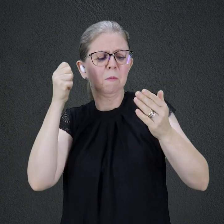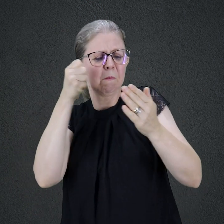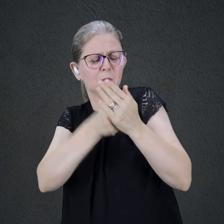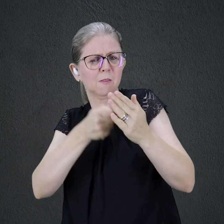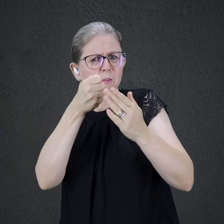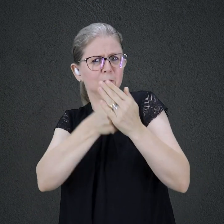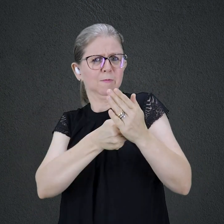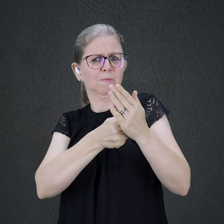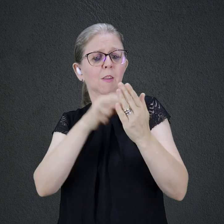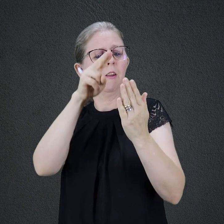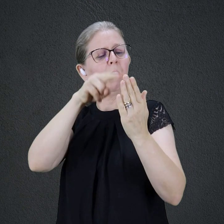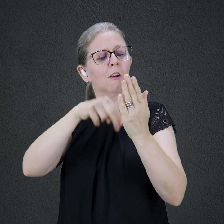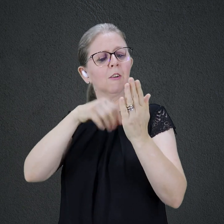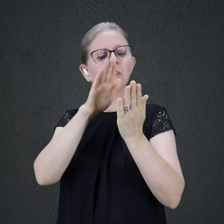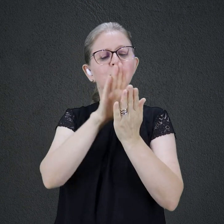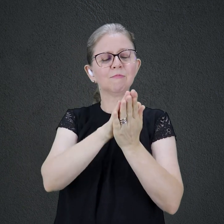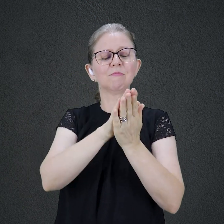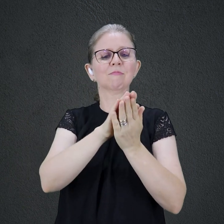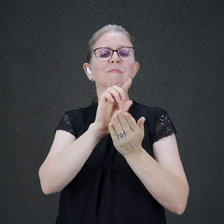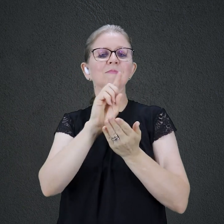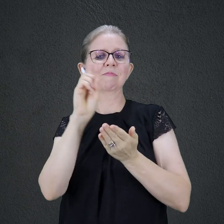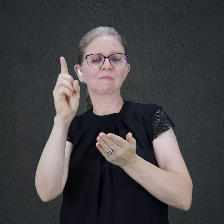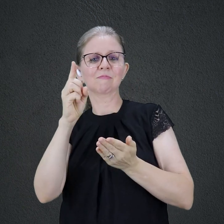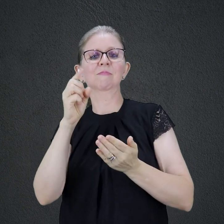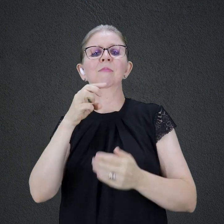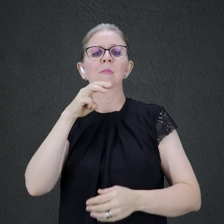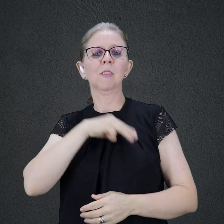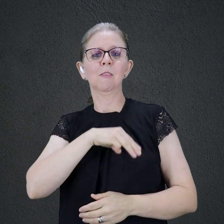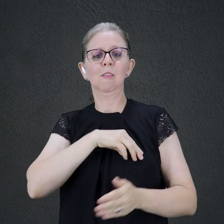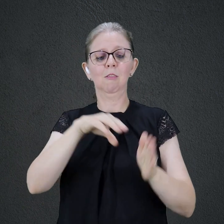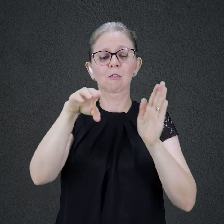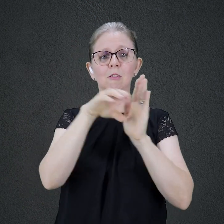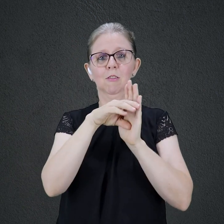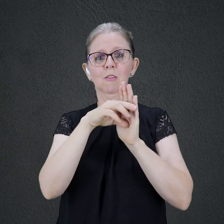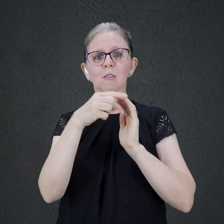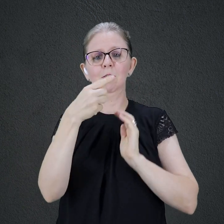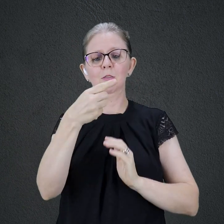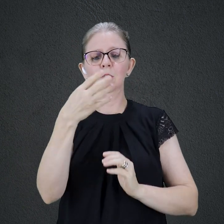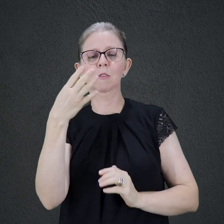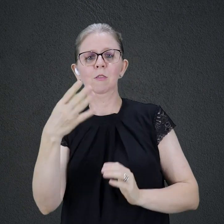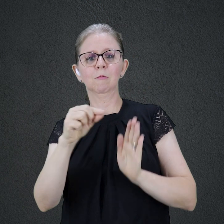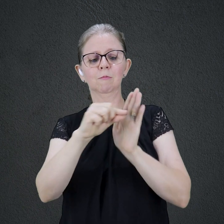Leitura bíblica Mateus capítulo 14 do versículo 22 ao 33.